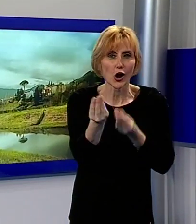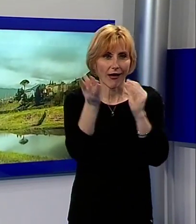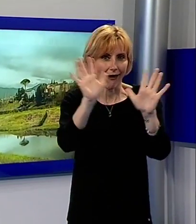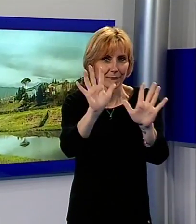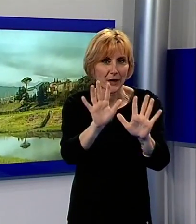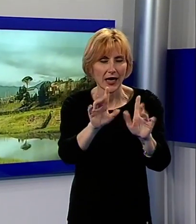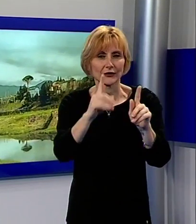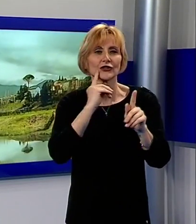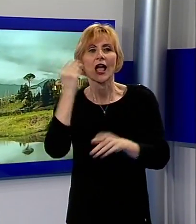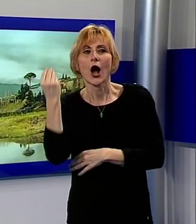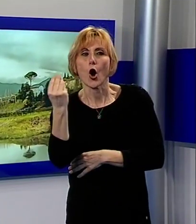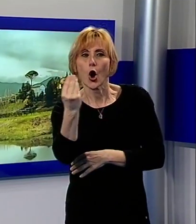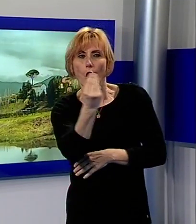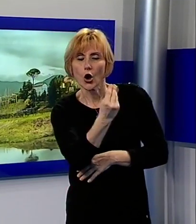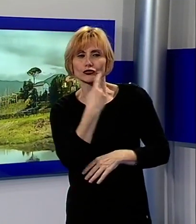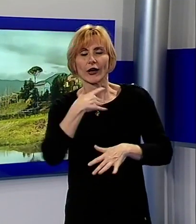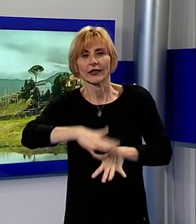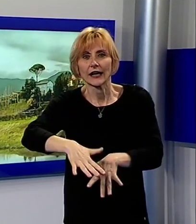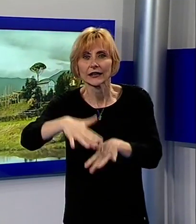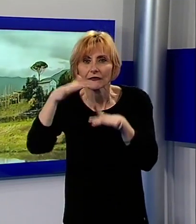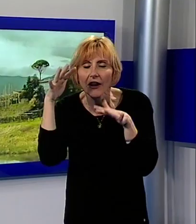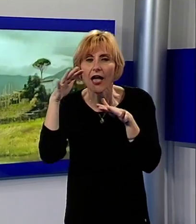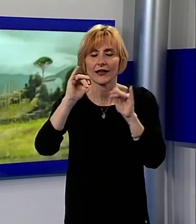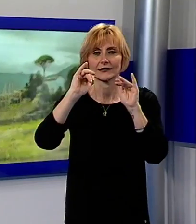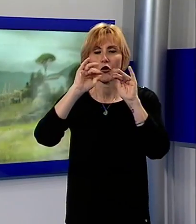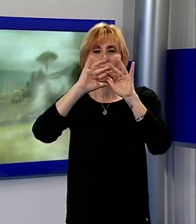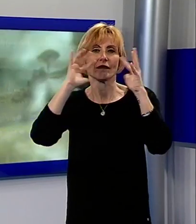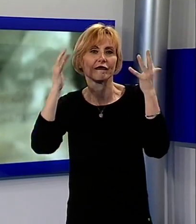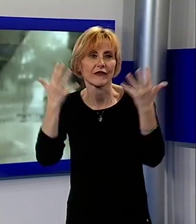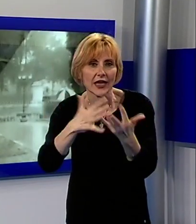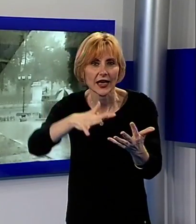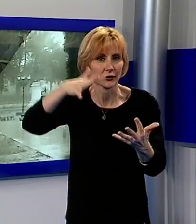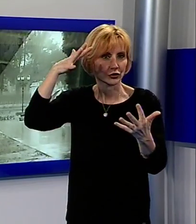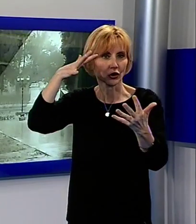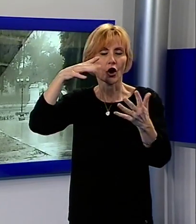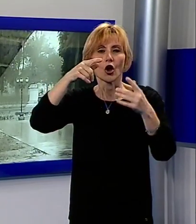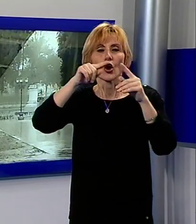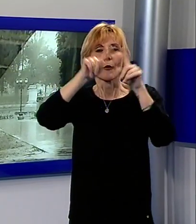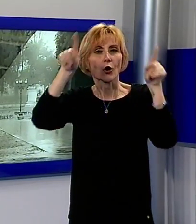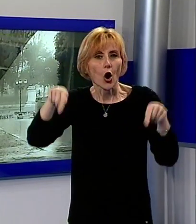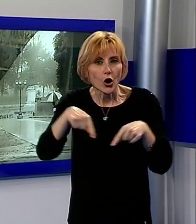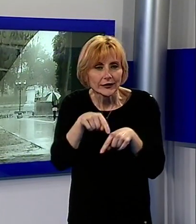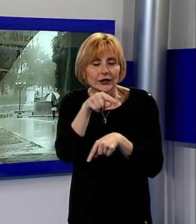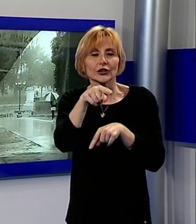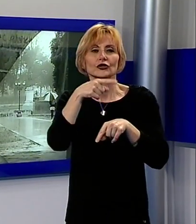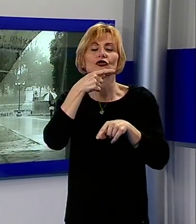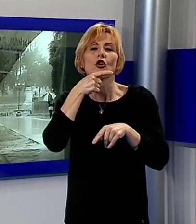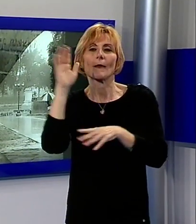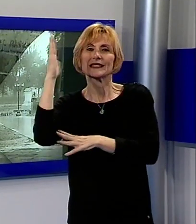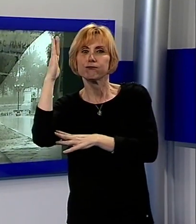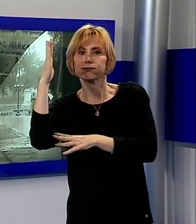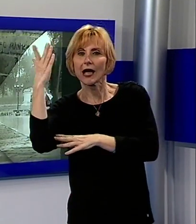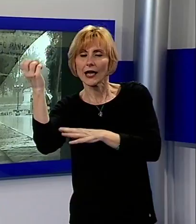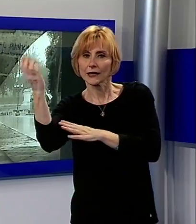alcuni oggetti, dai riflessi nelle sfere di vetro alle cornici, addirittura ai riflessi negli specchi,